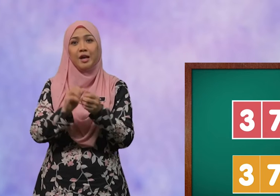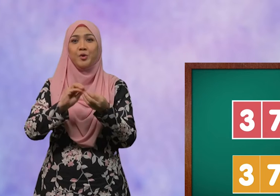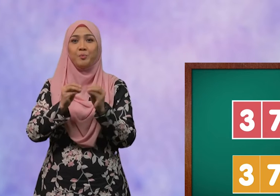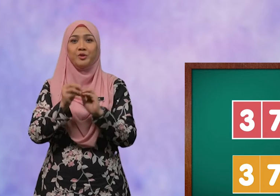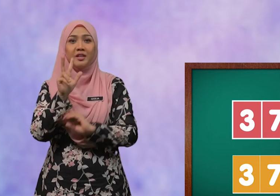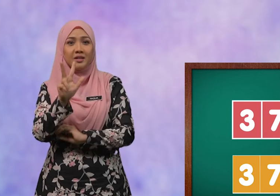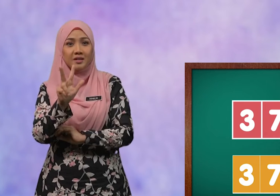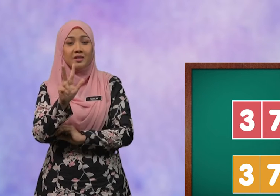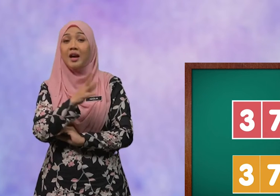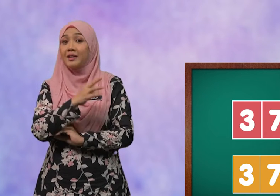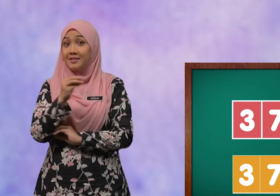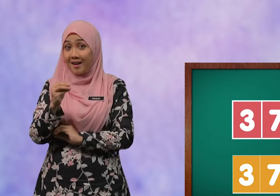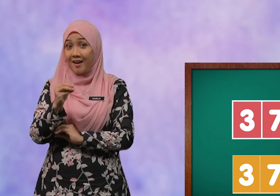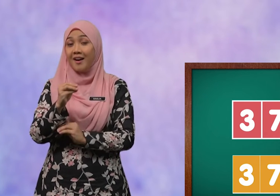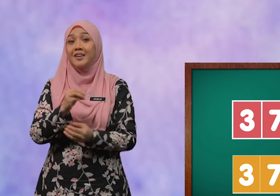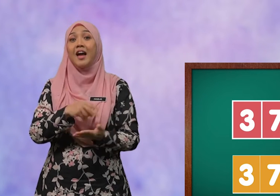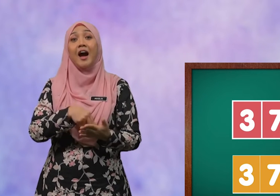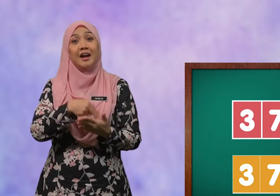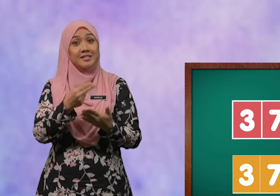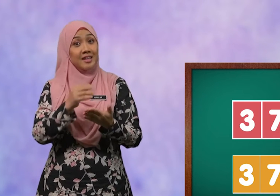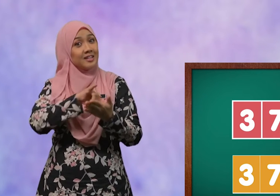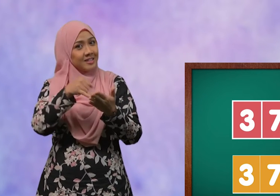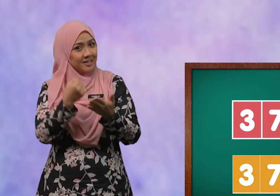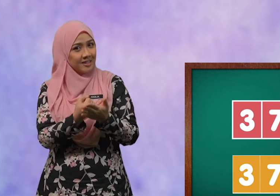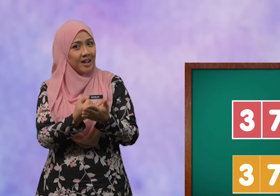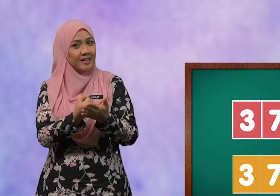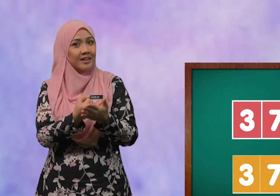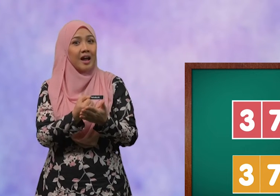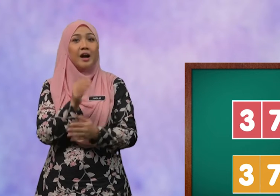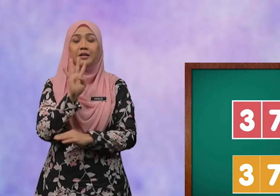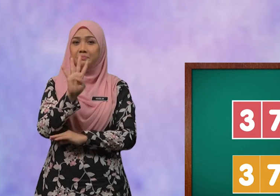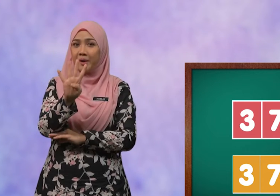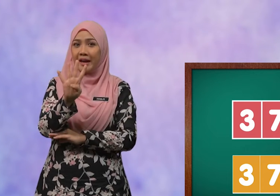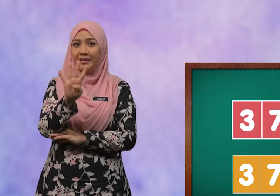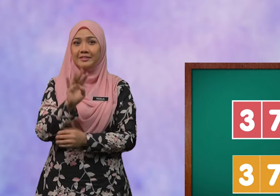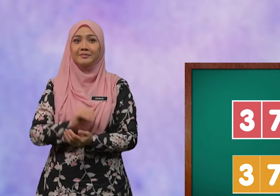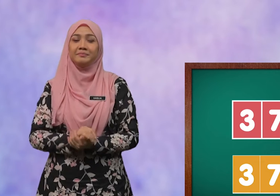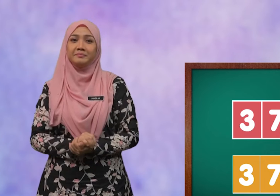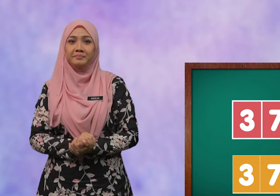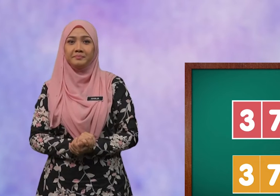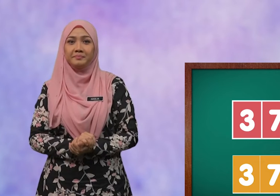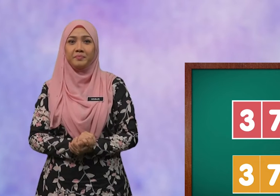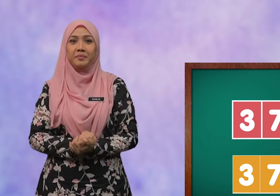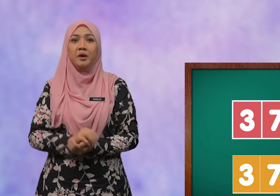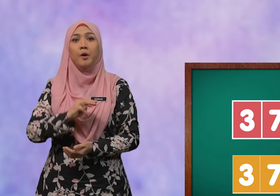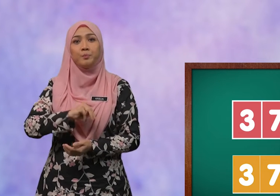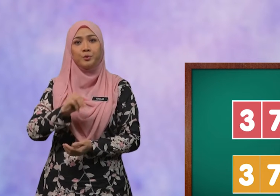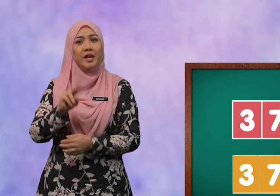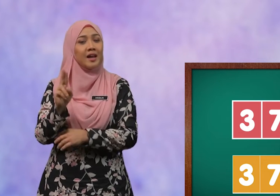nombor tiga dan hasilnya adalah empat. Murid